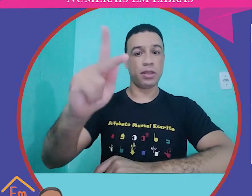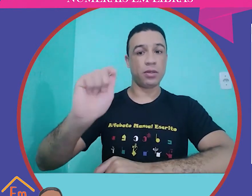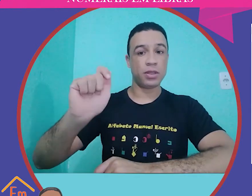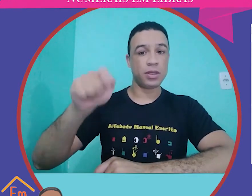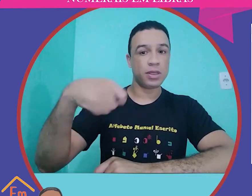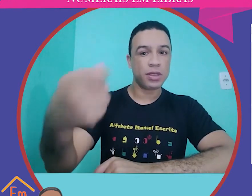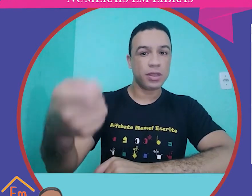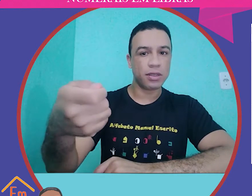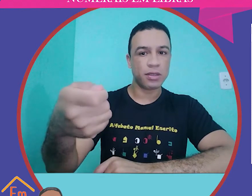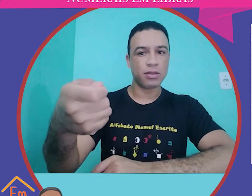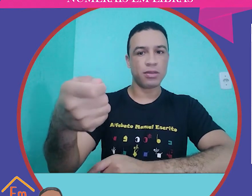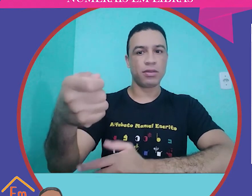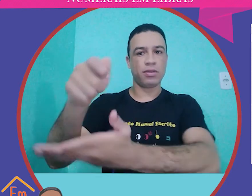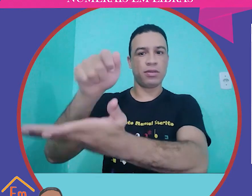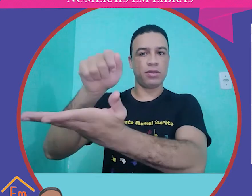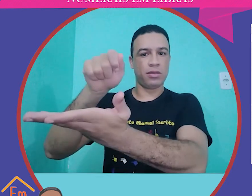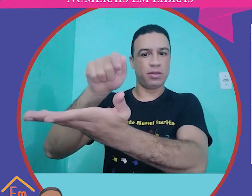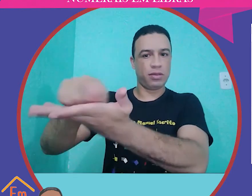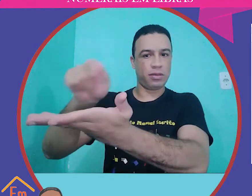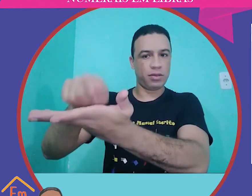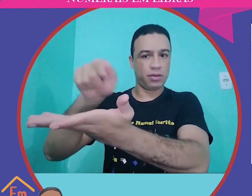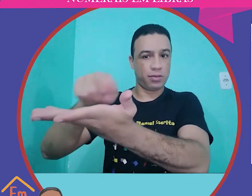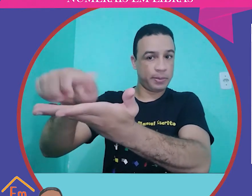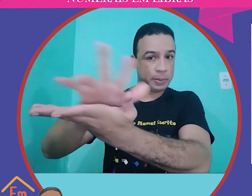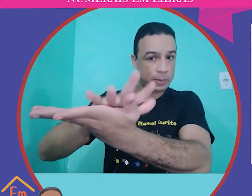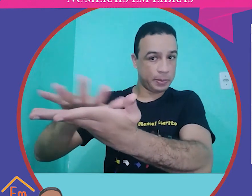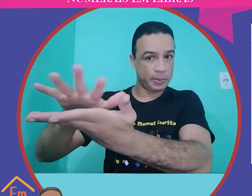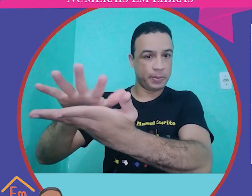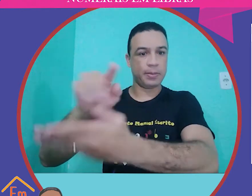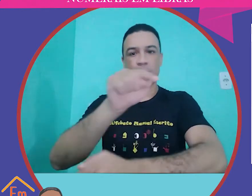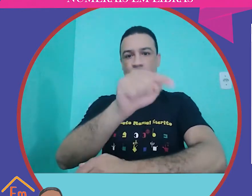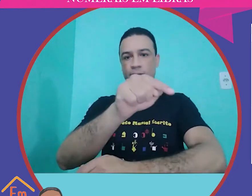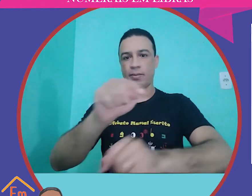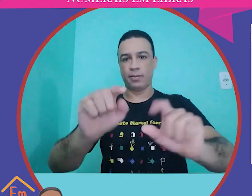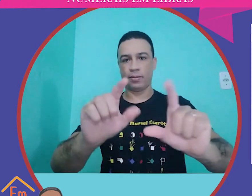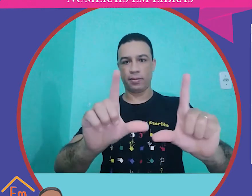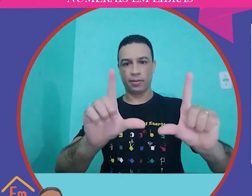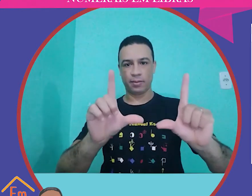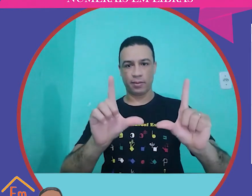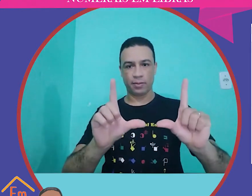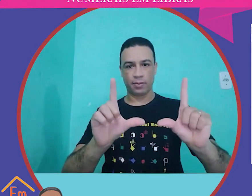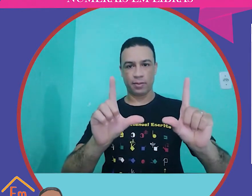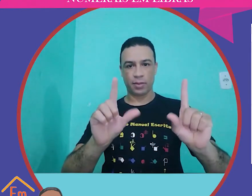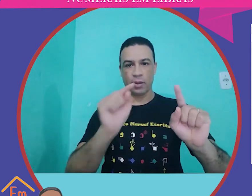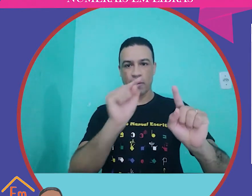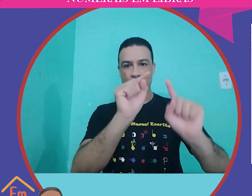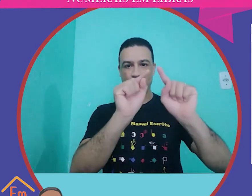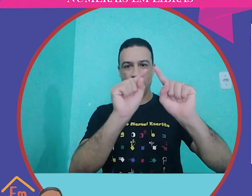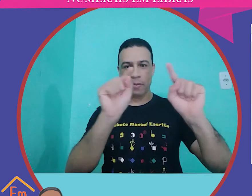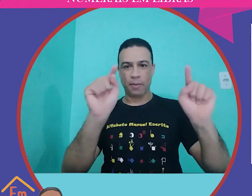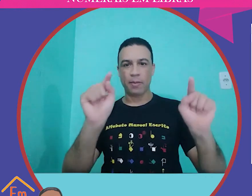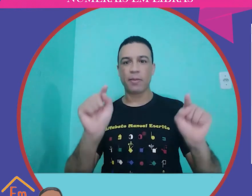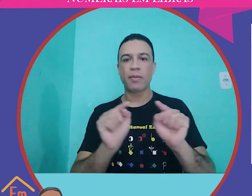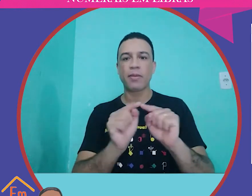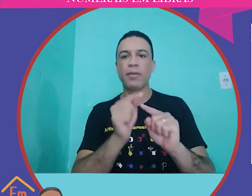Depois, nós temos o sinal de vocês. Vocês vão escrever o sinal de vocês em escrita de sinais. Estão vendo aquele quadrinho ali,